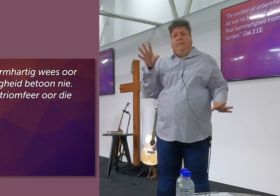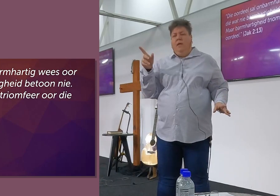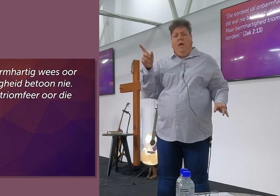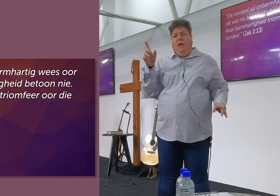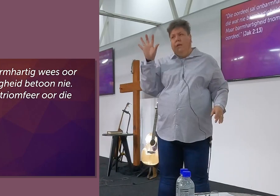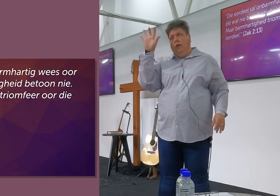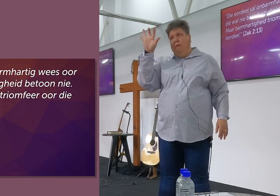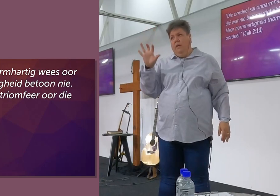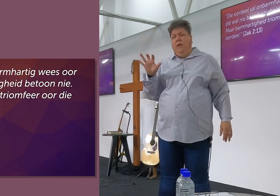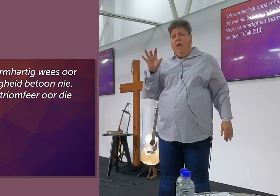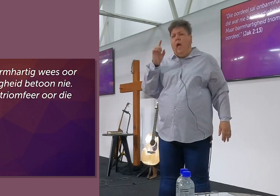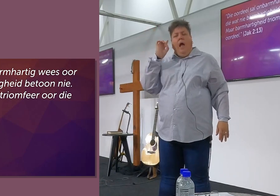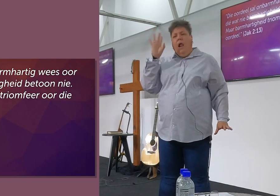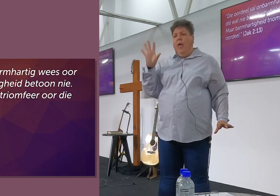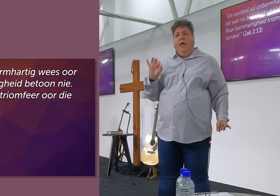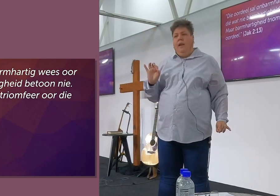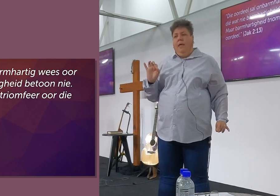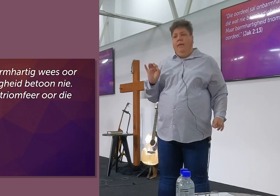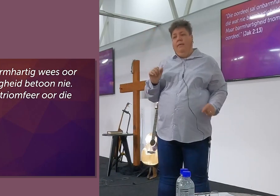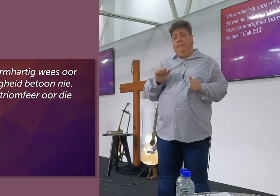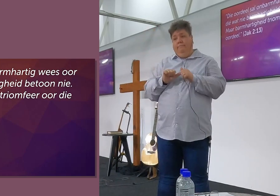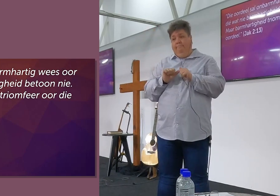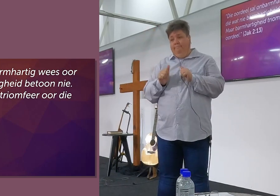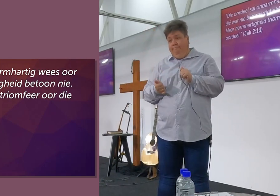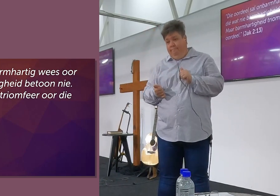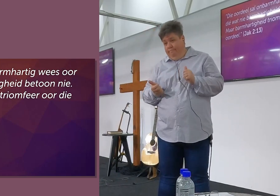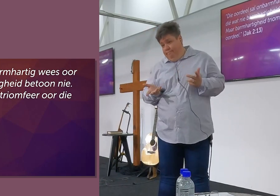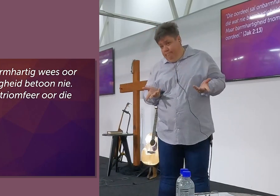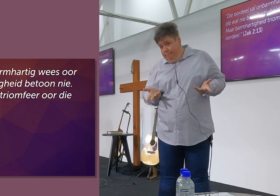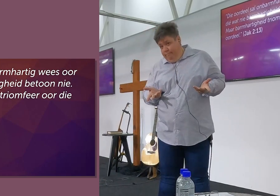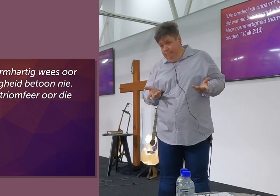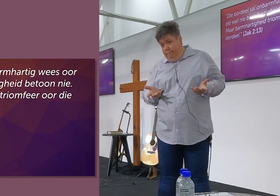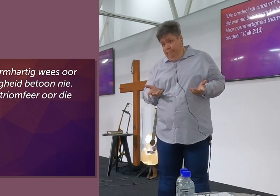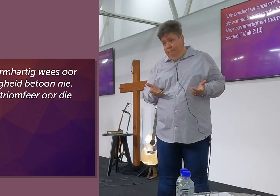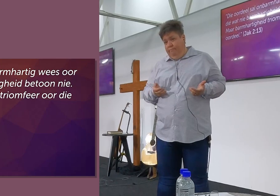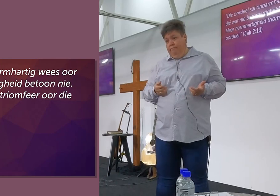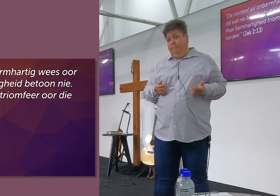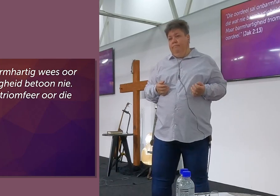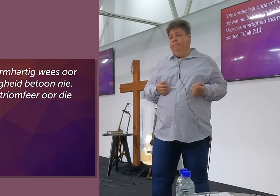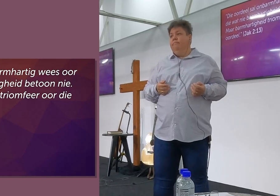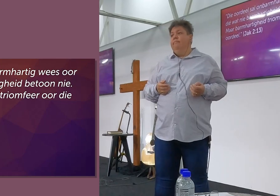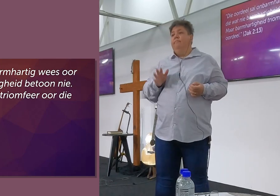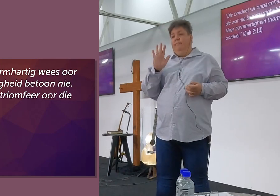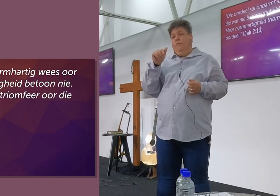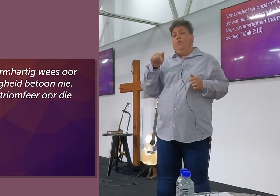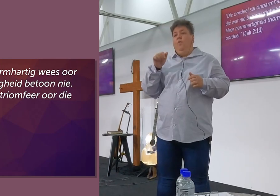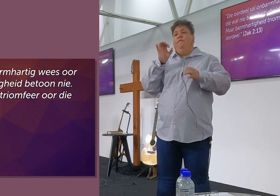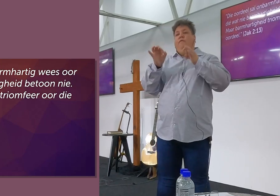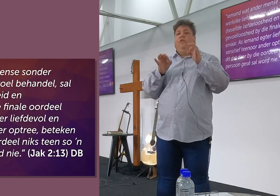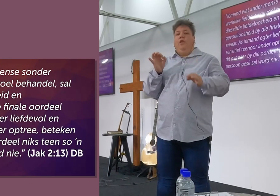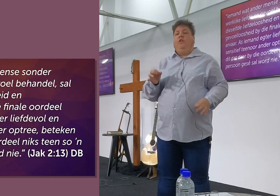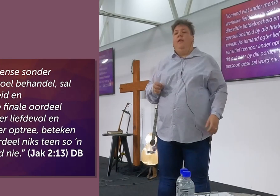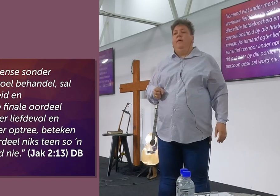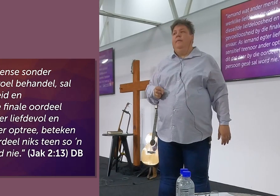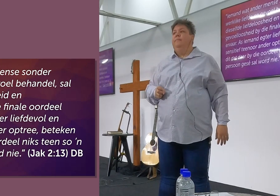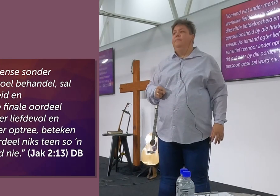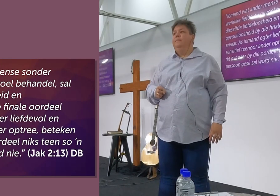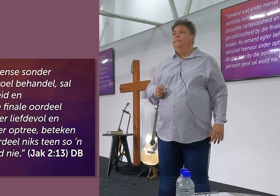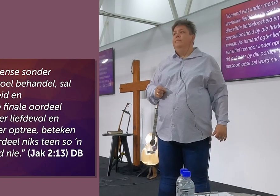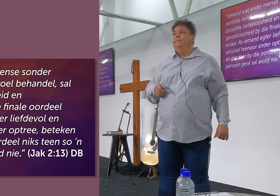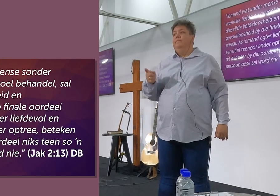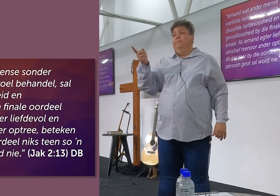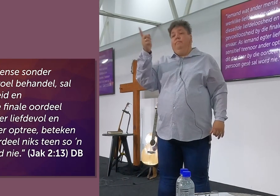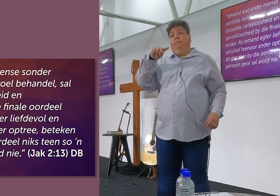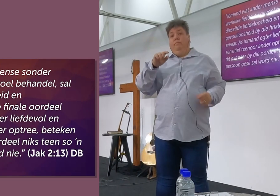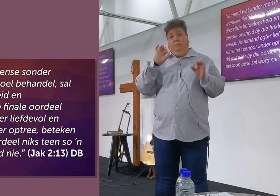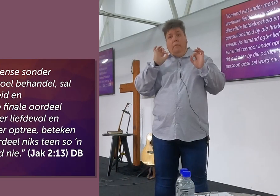kyk, want ek kan na die volgende versie. En die rest van julle, ek gaan dit vir julle ook verduidelik. Oké? So, oor wat sê die